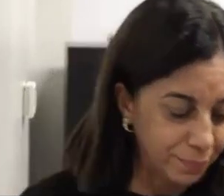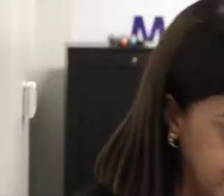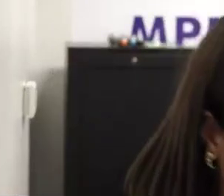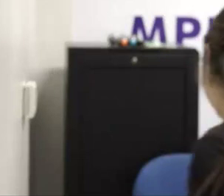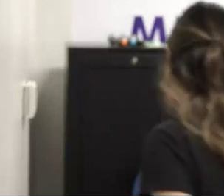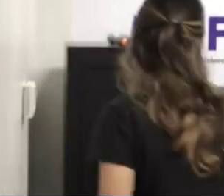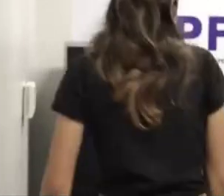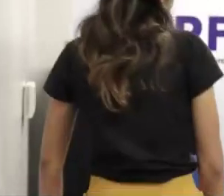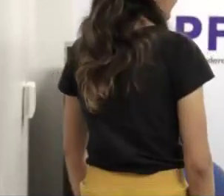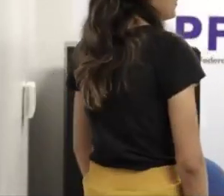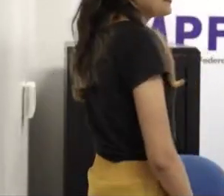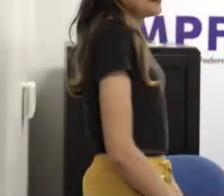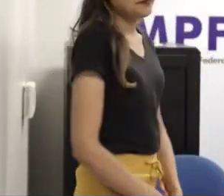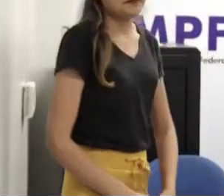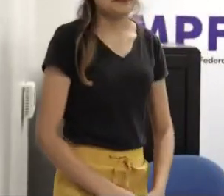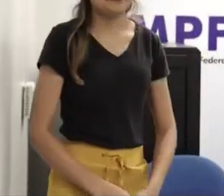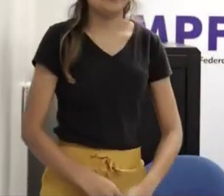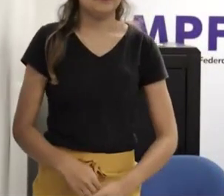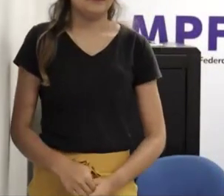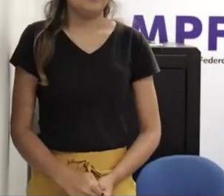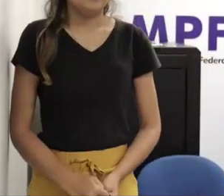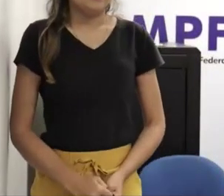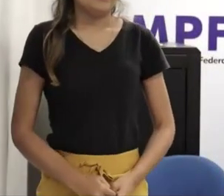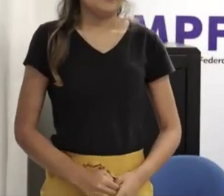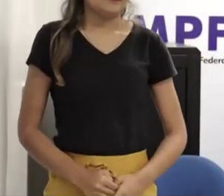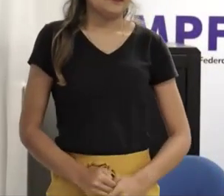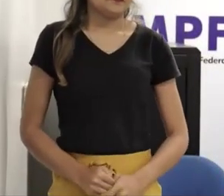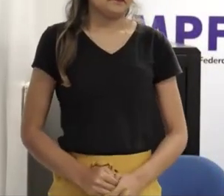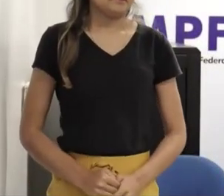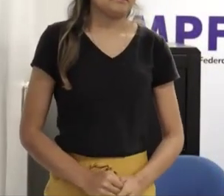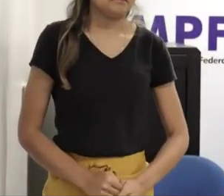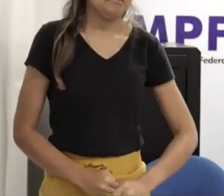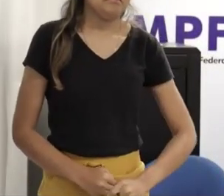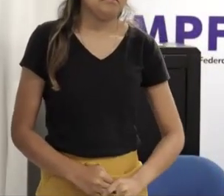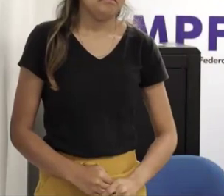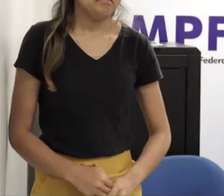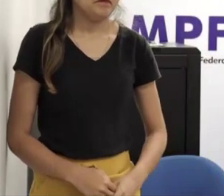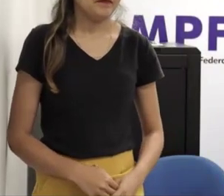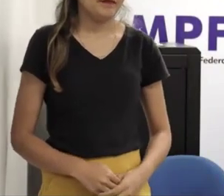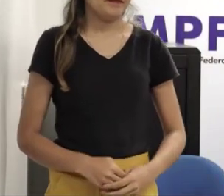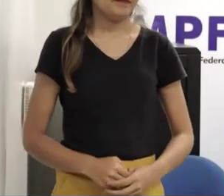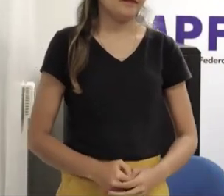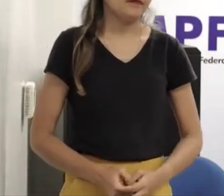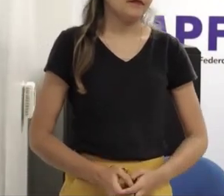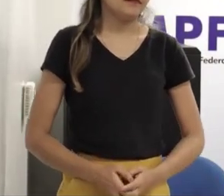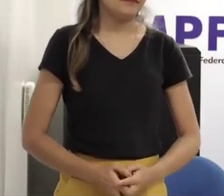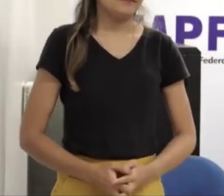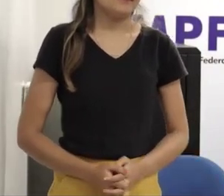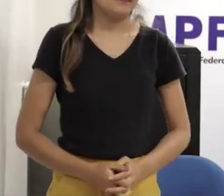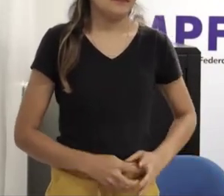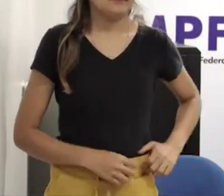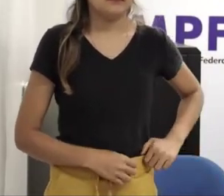na verdade é mais uma colaboração a tudo que foi explanado e falado quando